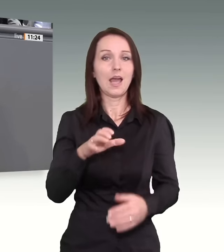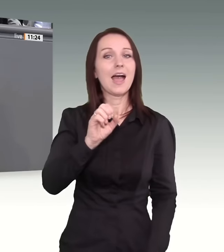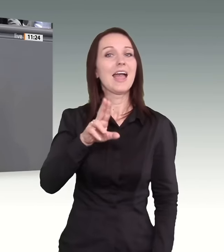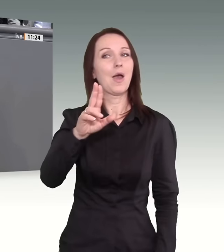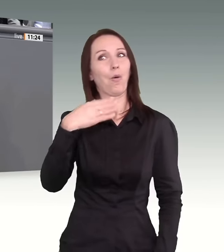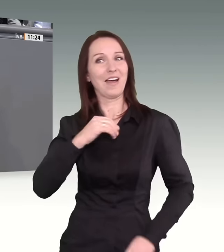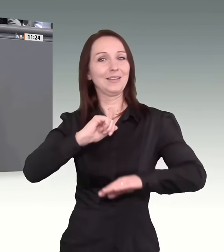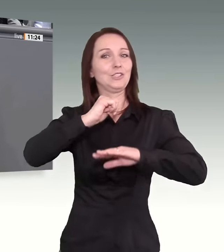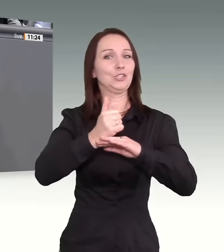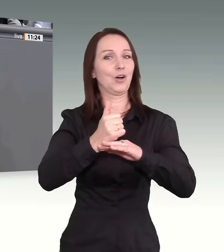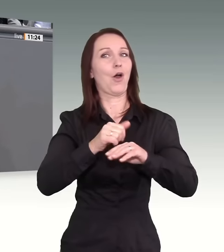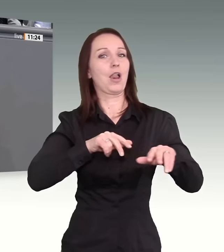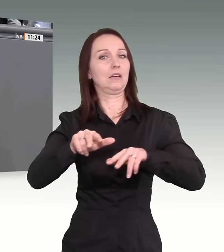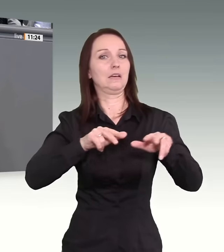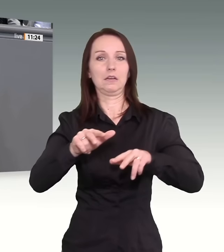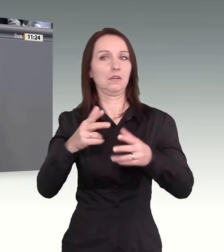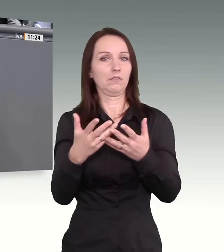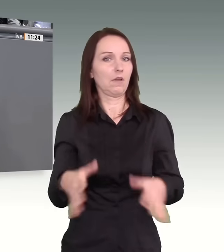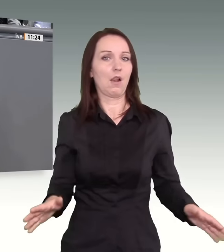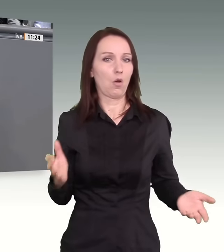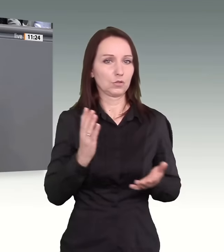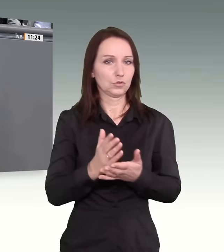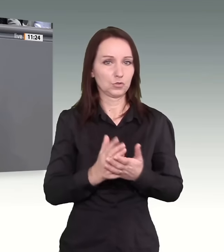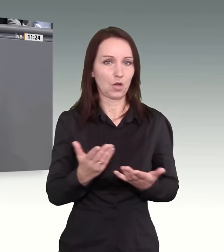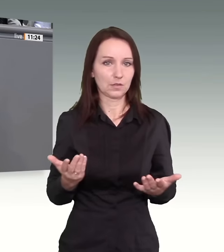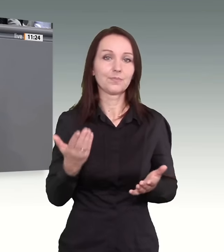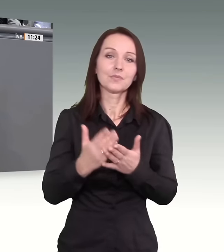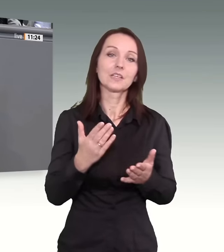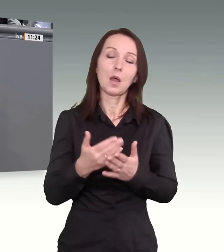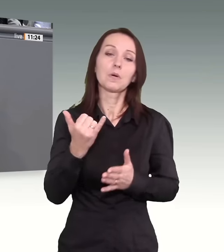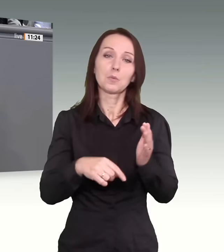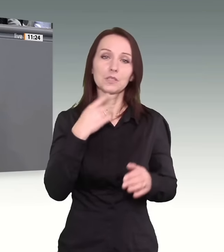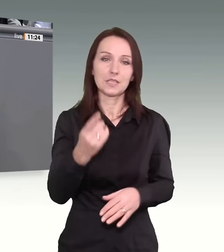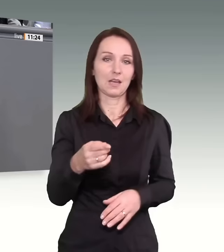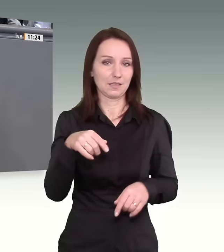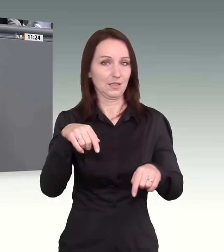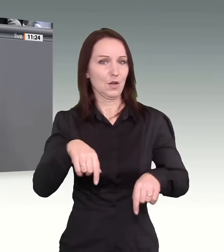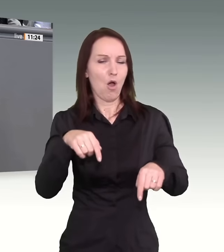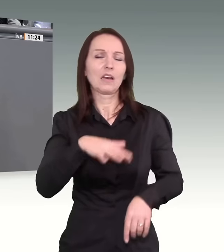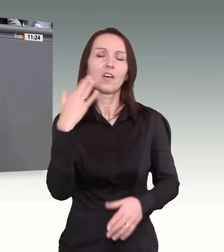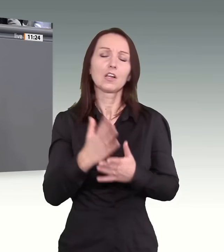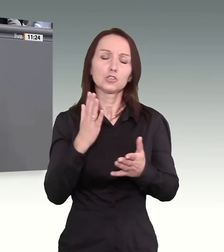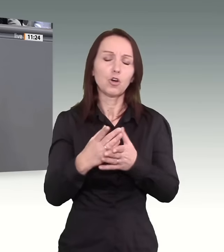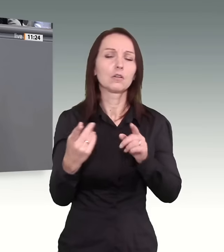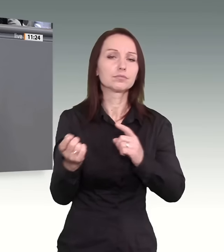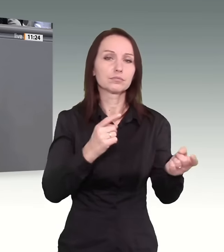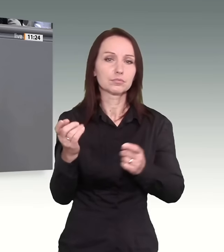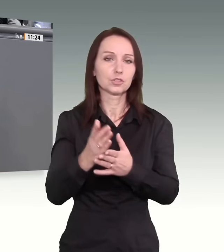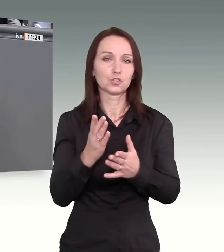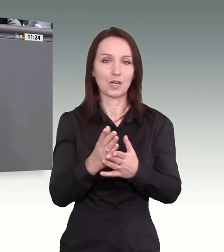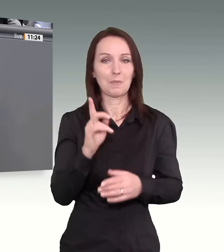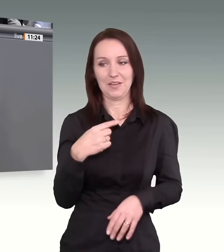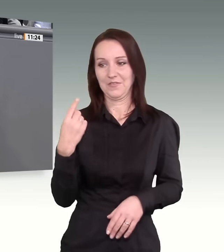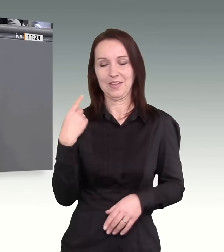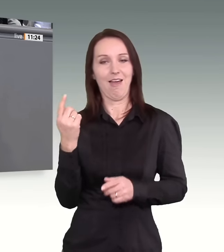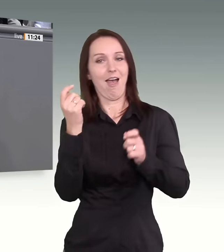Europäischen Union. Und deshalb sei mir ein Letztes gesagt, liebe Kolleginnen und Kollegen, viel ist heute hier an dieser Stelle schon ausgeführt worden. Das, was wir